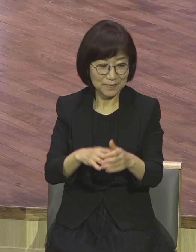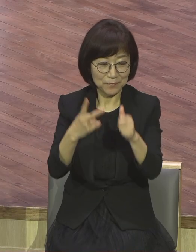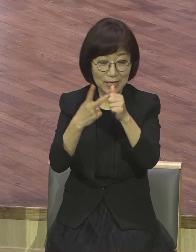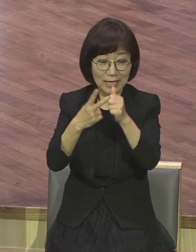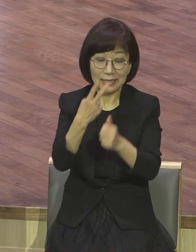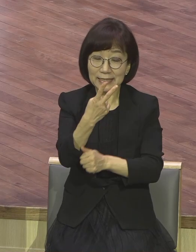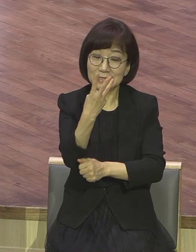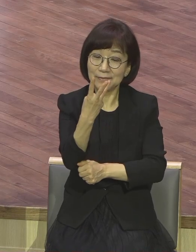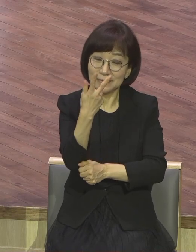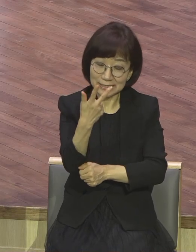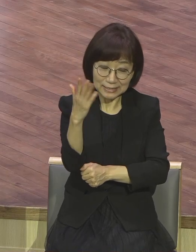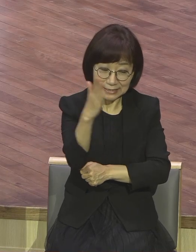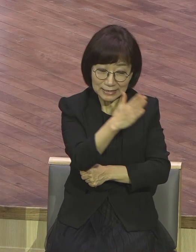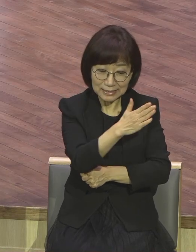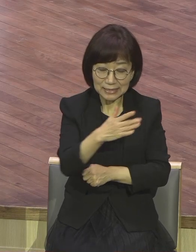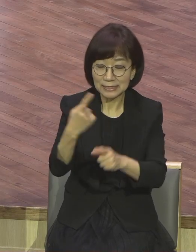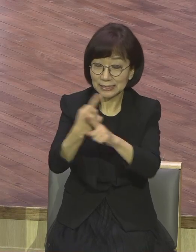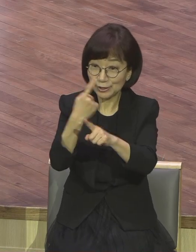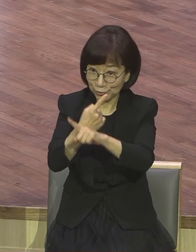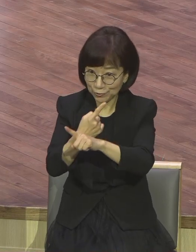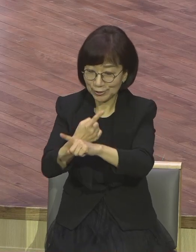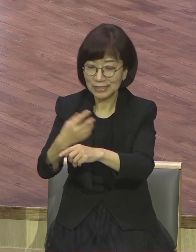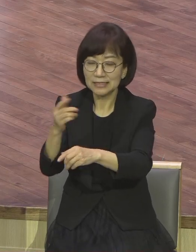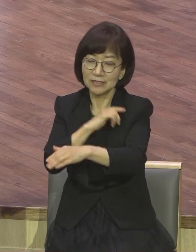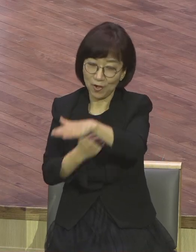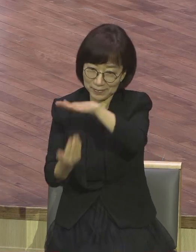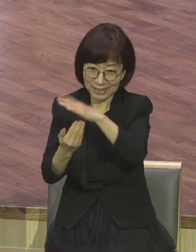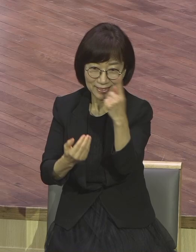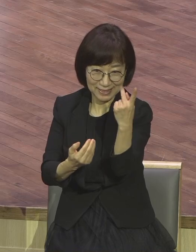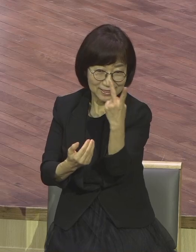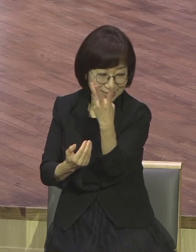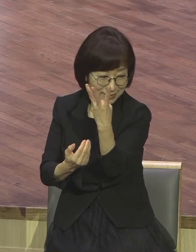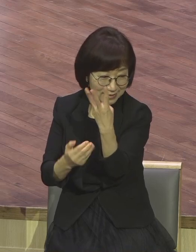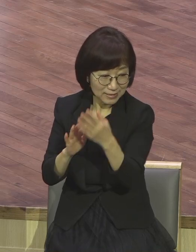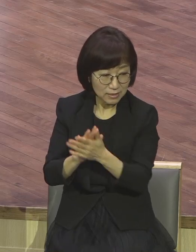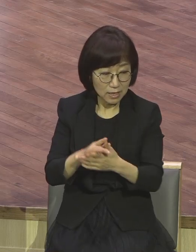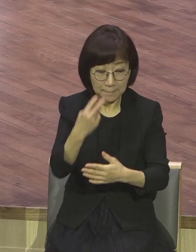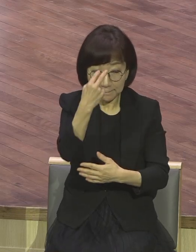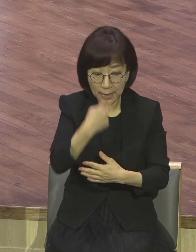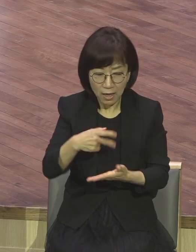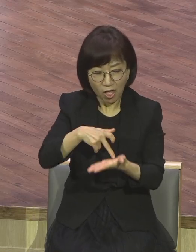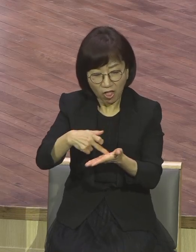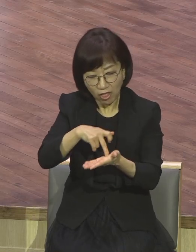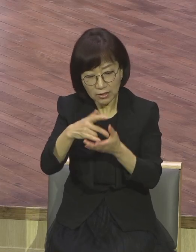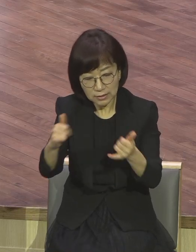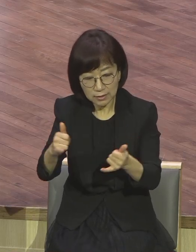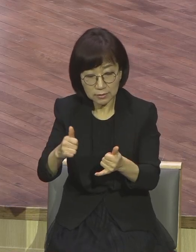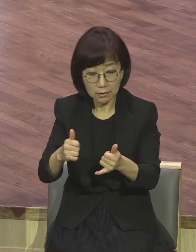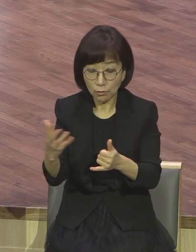14절입니다. 맹인과 전원자들이 성전에서 예수께 나오며 고쳐주시니